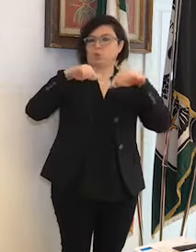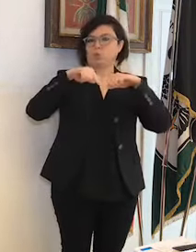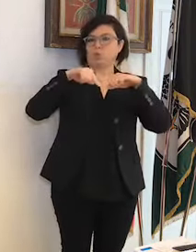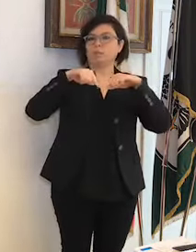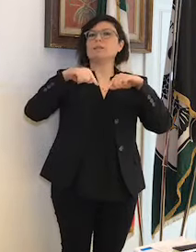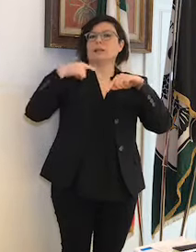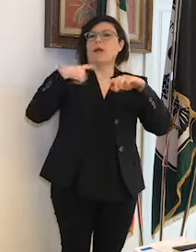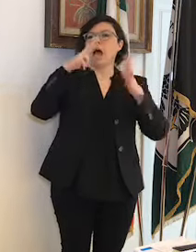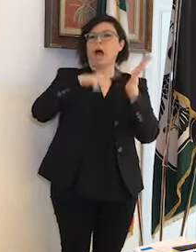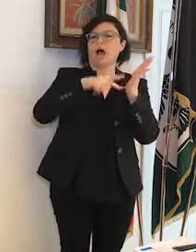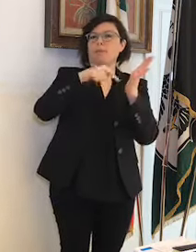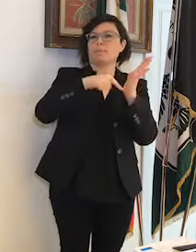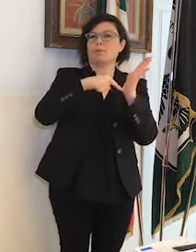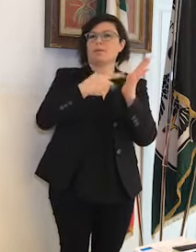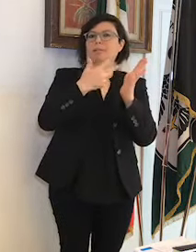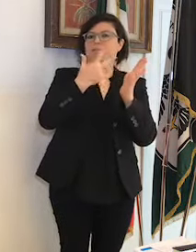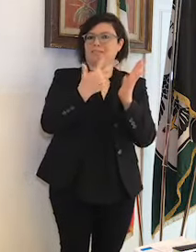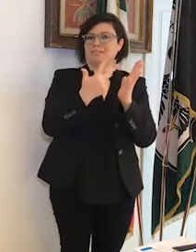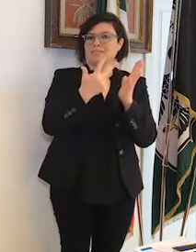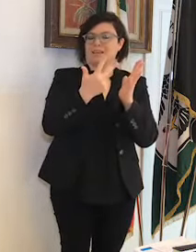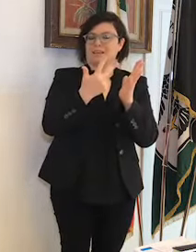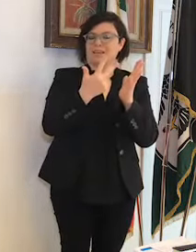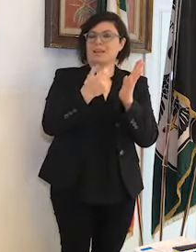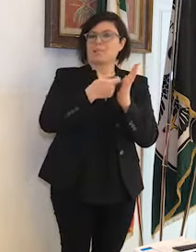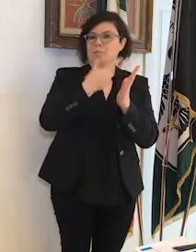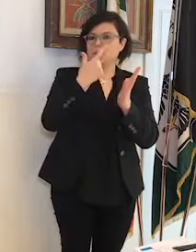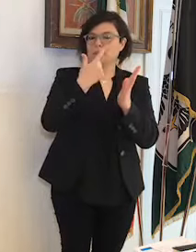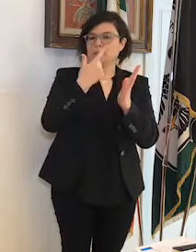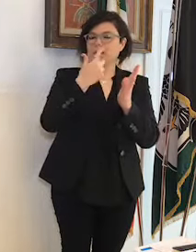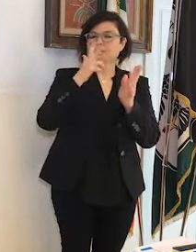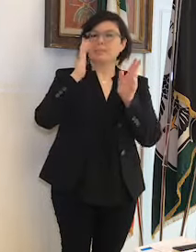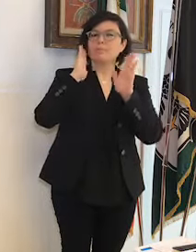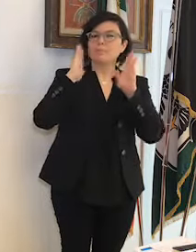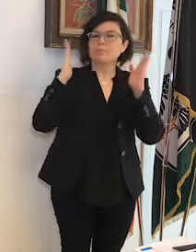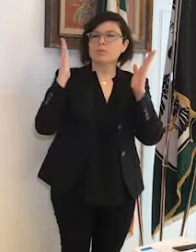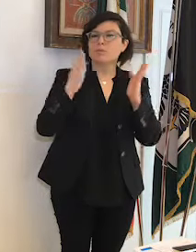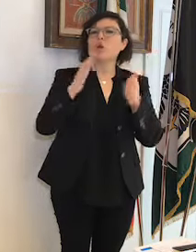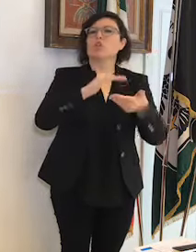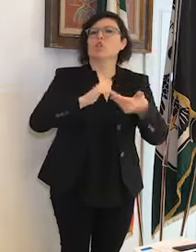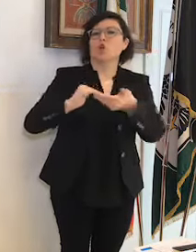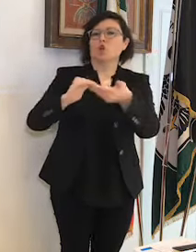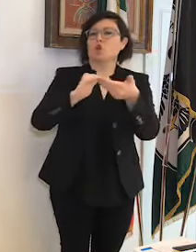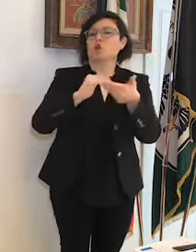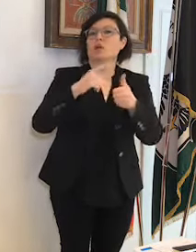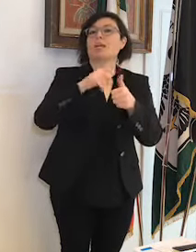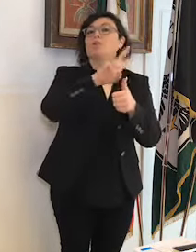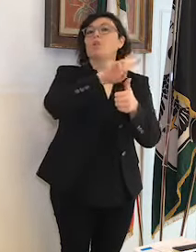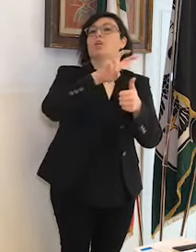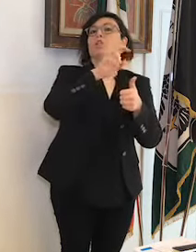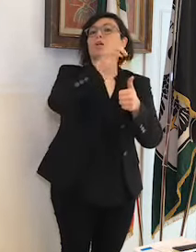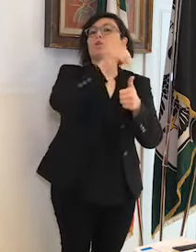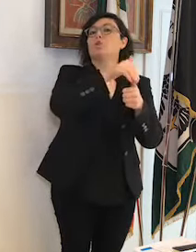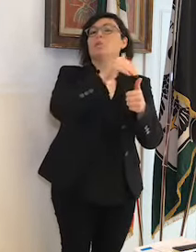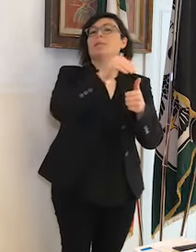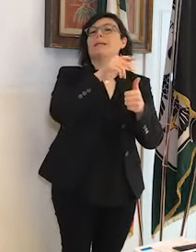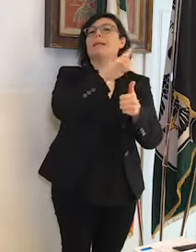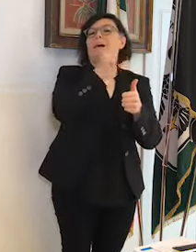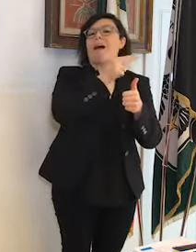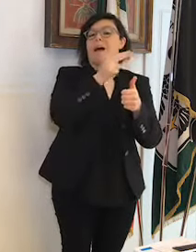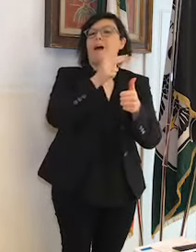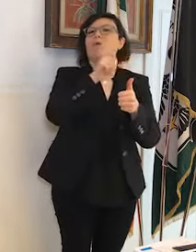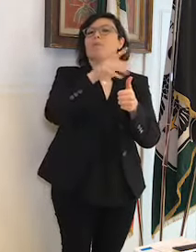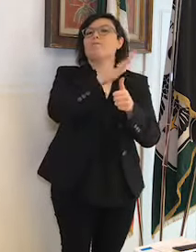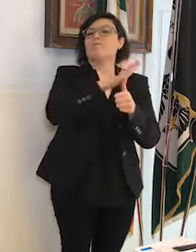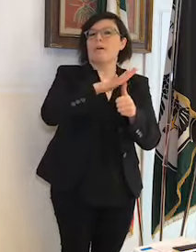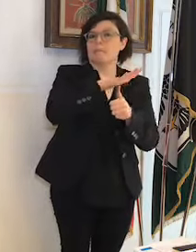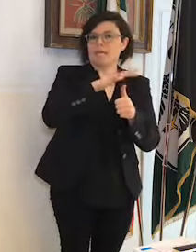ce ne sono tre che hanno riguardato interventi sociali 200 mila euro di contributi economici per le